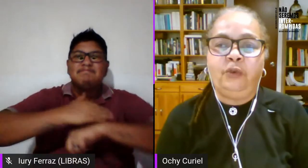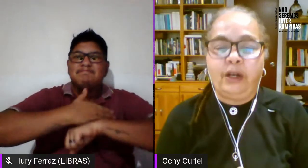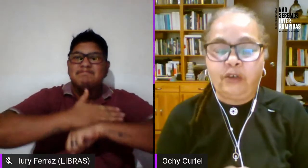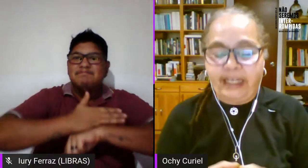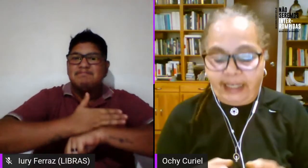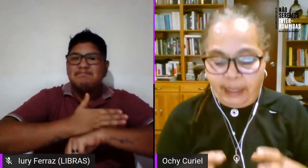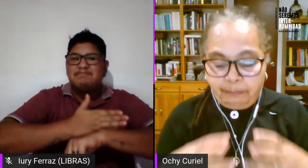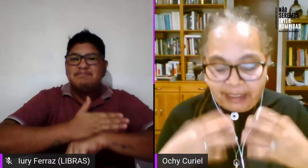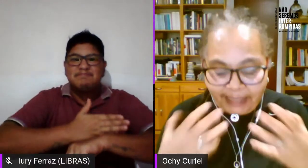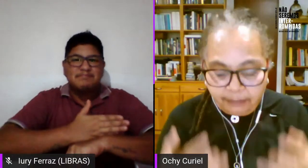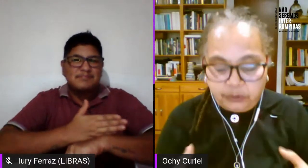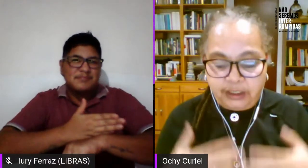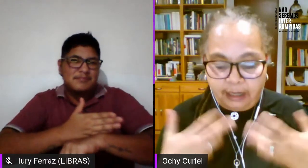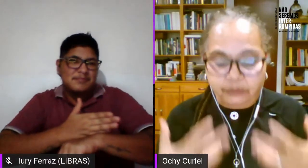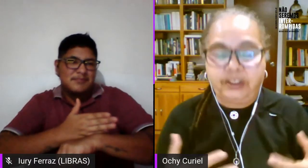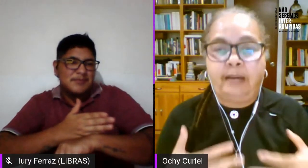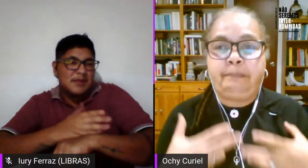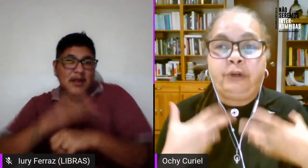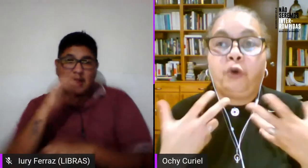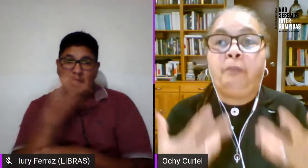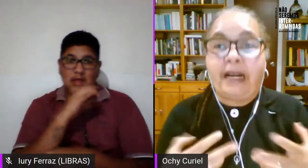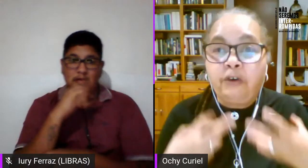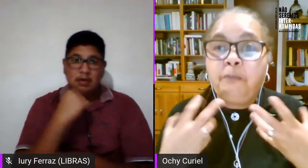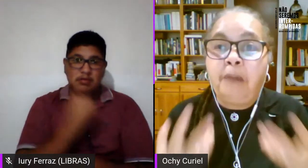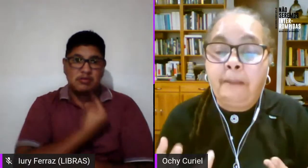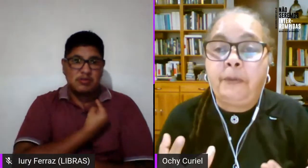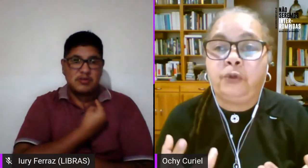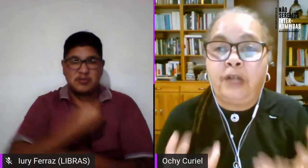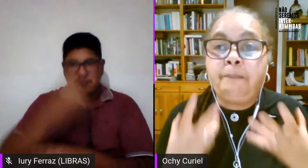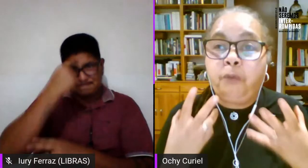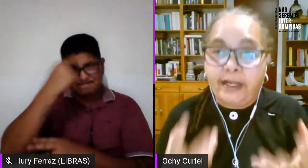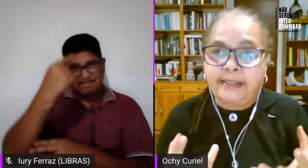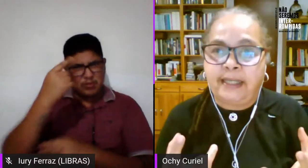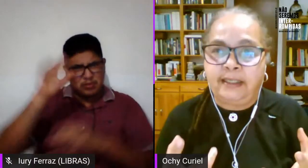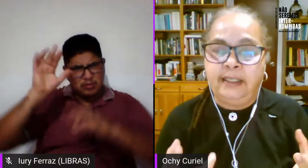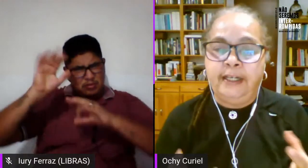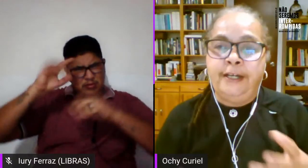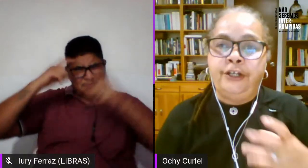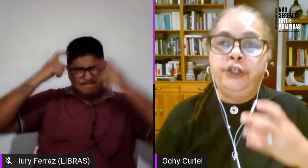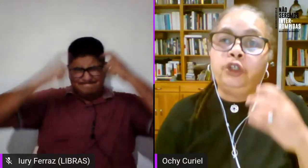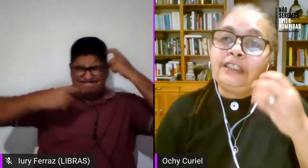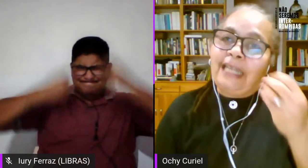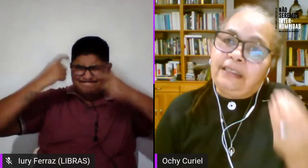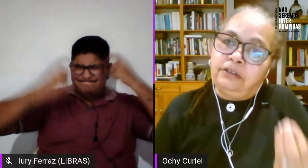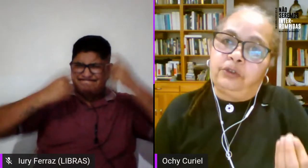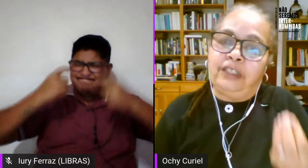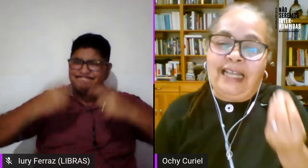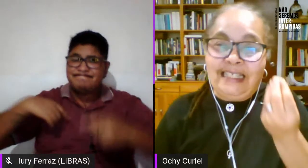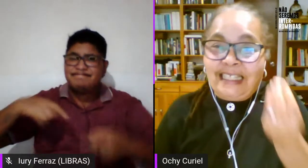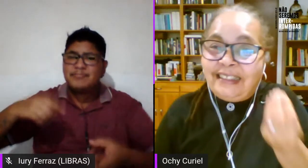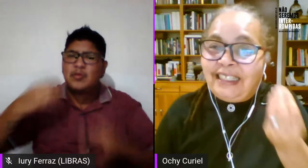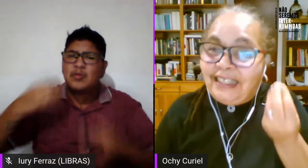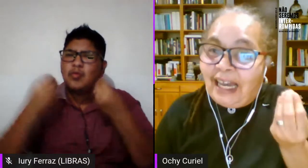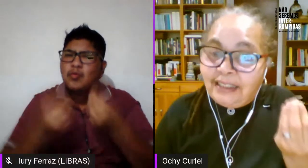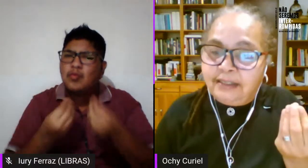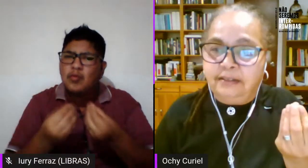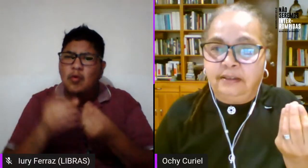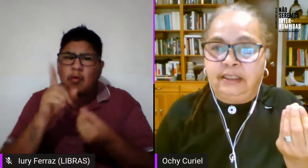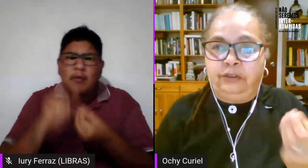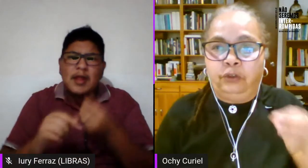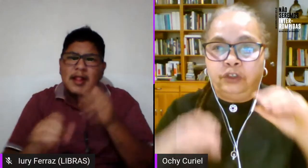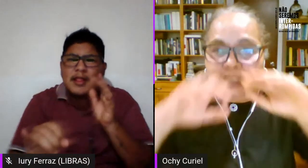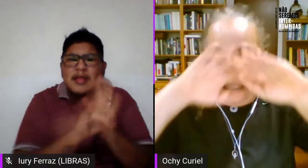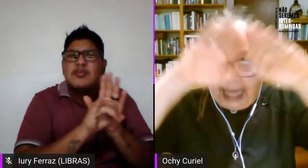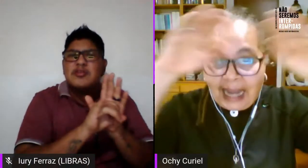luego que empezamos digamos a preocuparnos más por una apuesta no tanto de la identidad